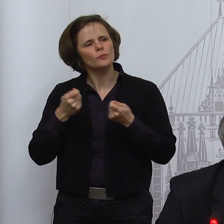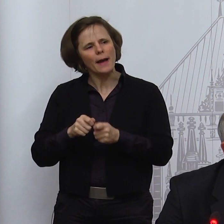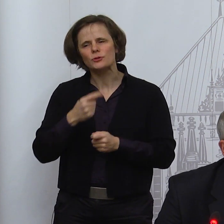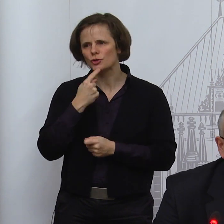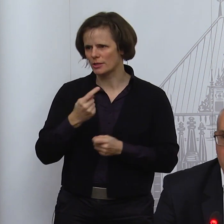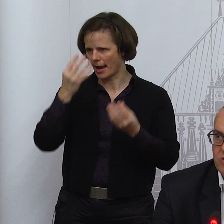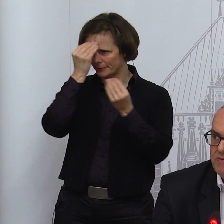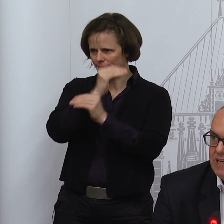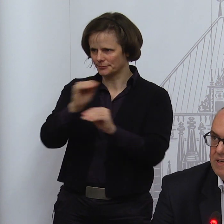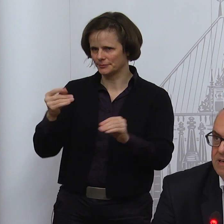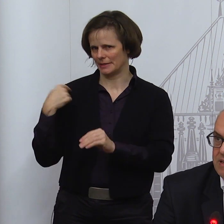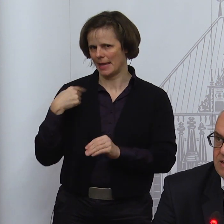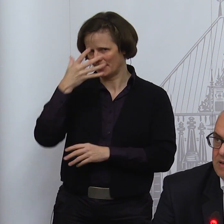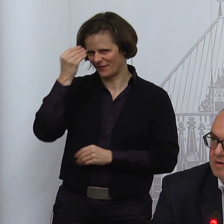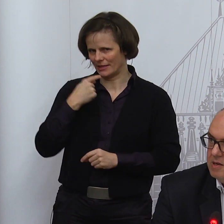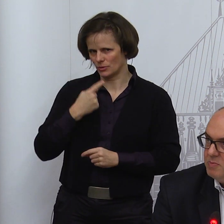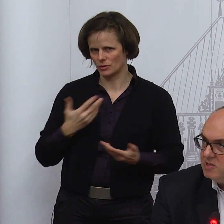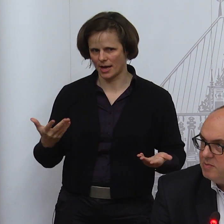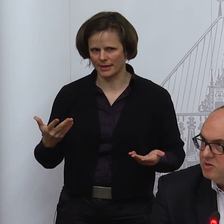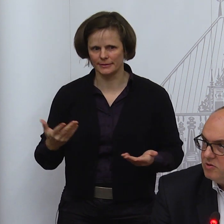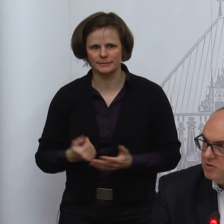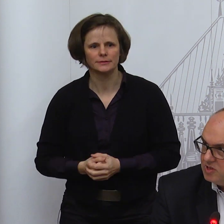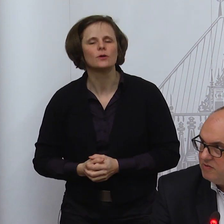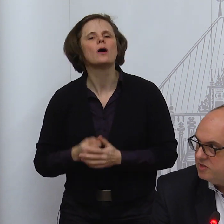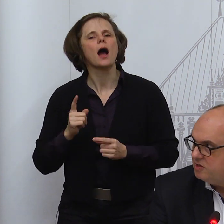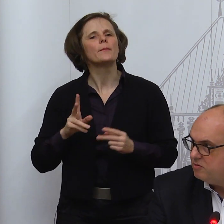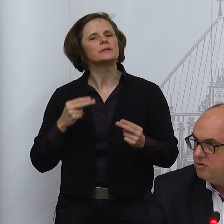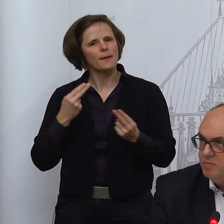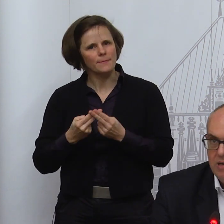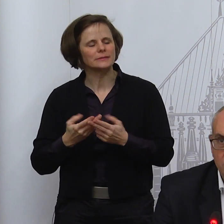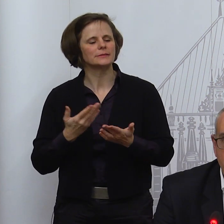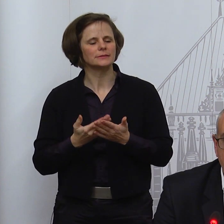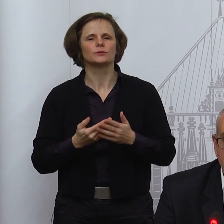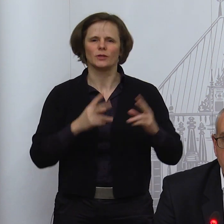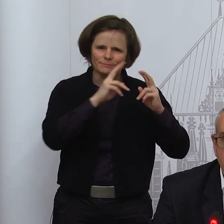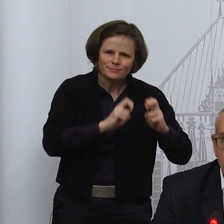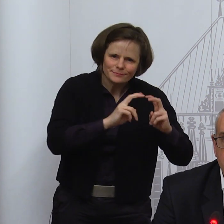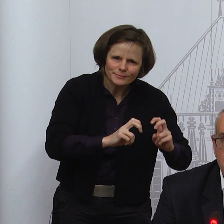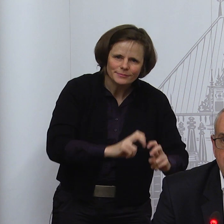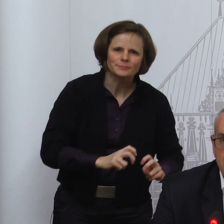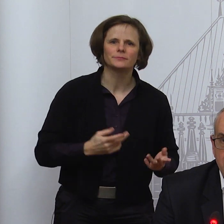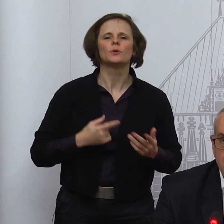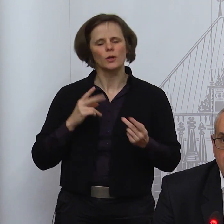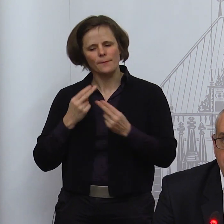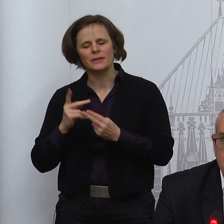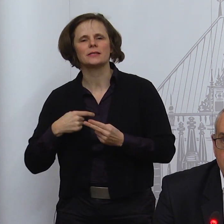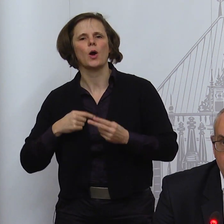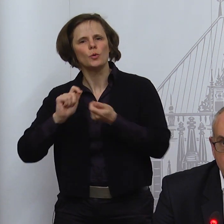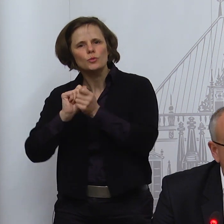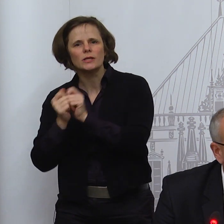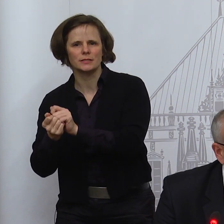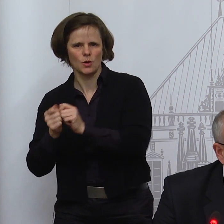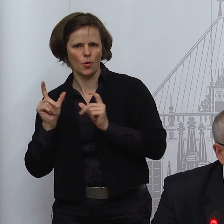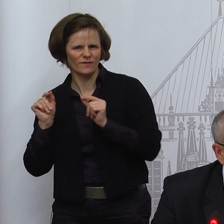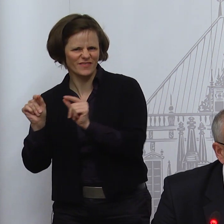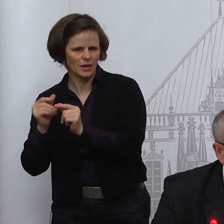vergessen hatte zu erwähnen, das passt aber zur Sequenzierung und nochmal auch zur Mutation. Wir tun